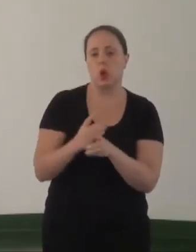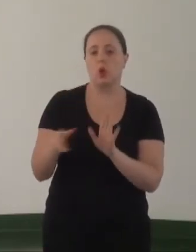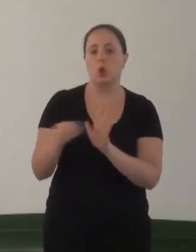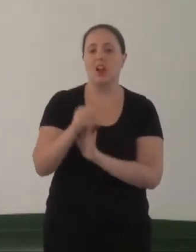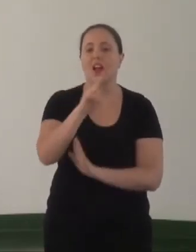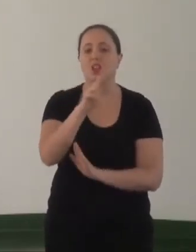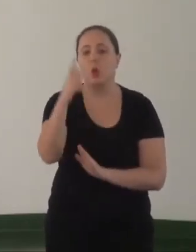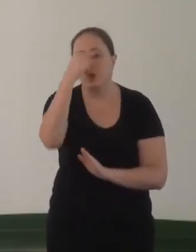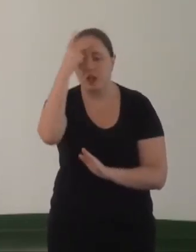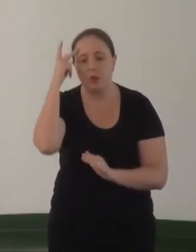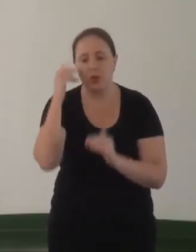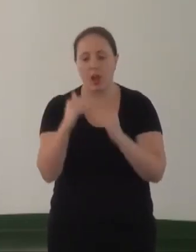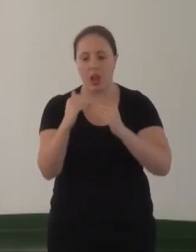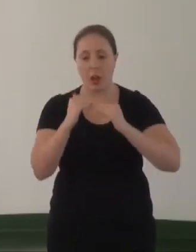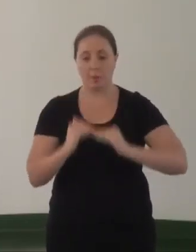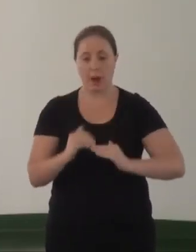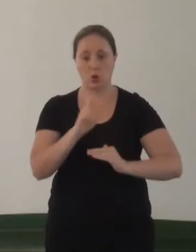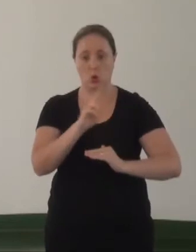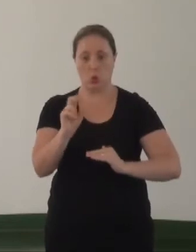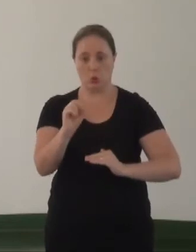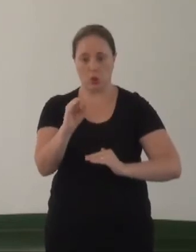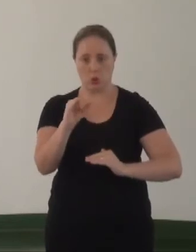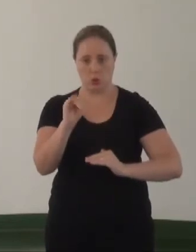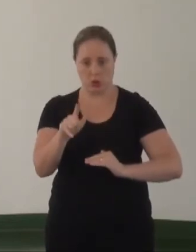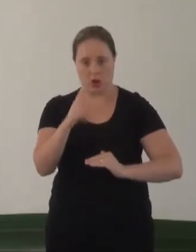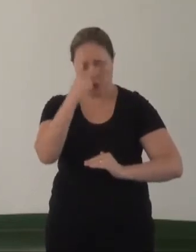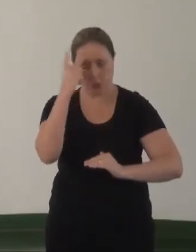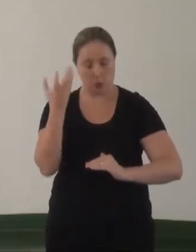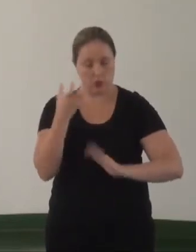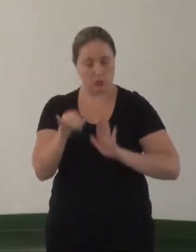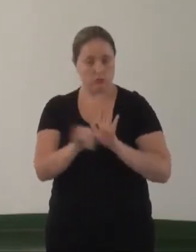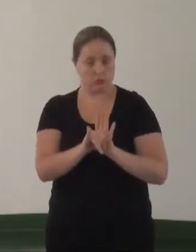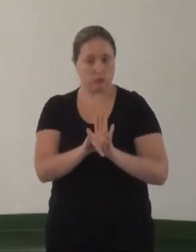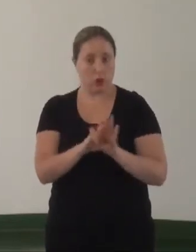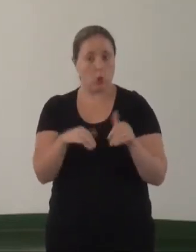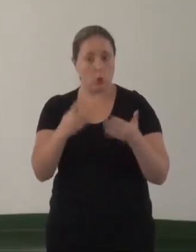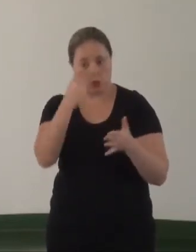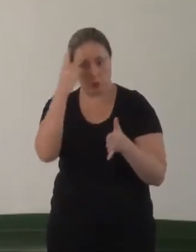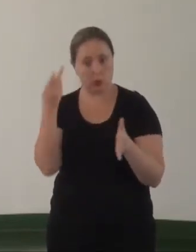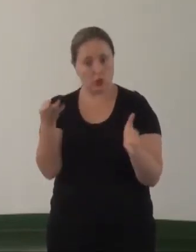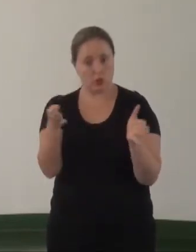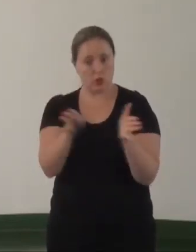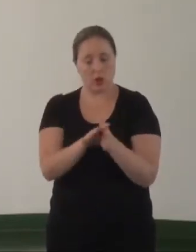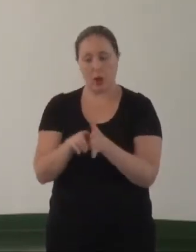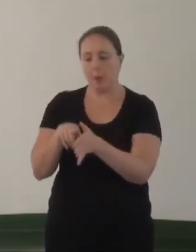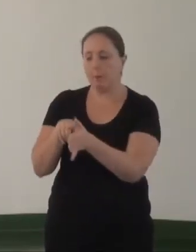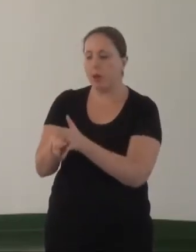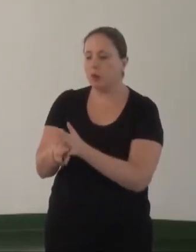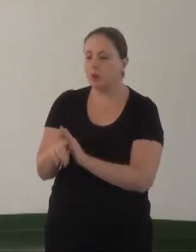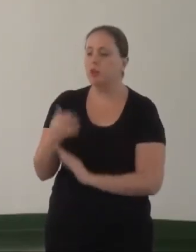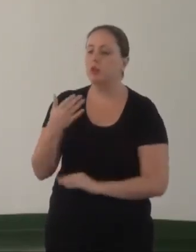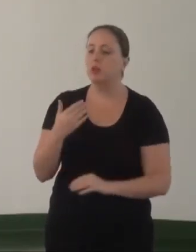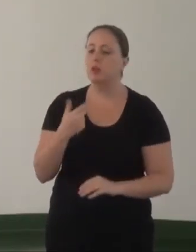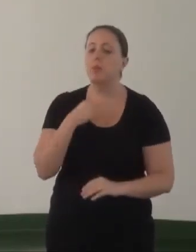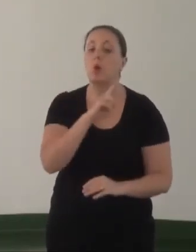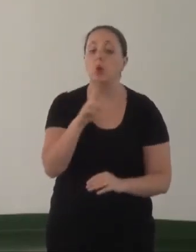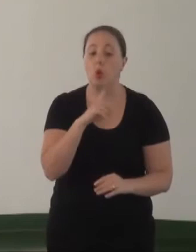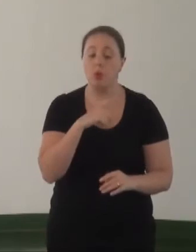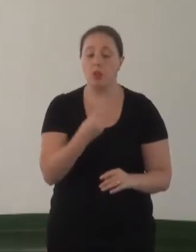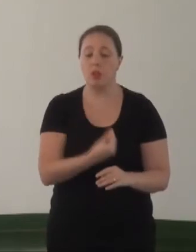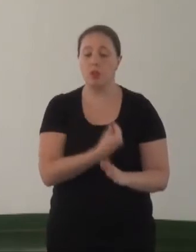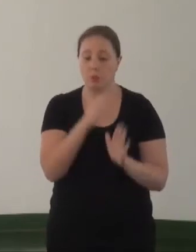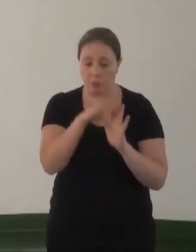o nome da pessoa, embaixo o nome social para quem quiser se identificar, e quando a pessoa chegar, perguntar, meu nome está na lista de